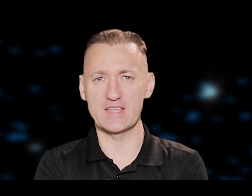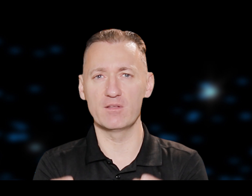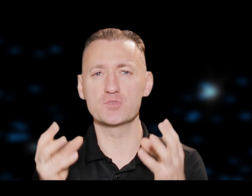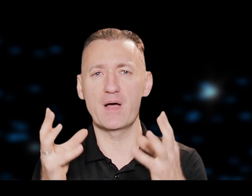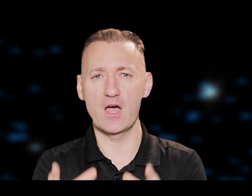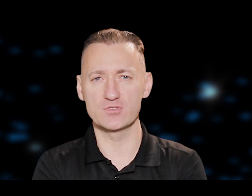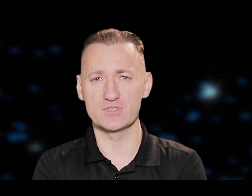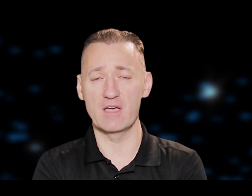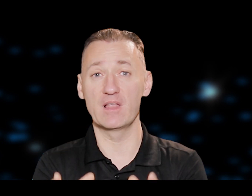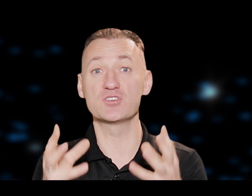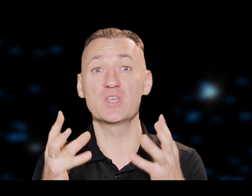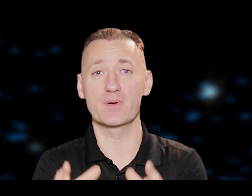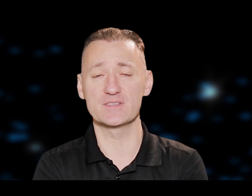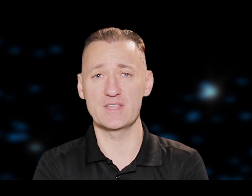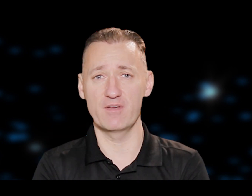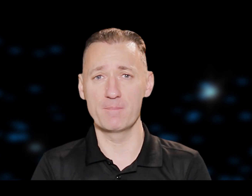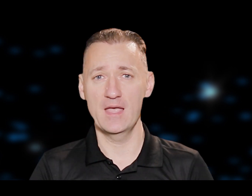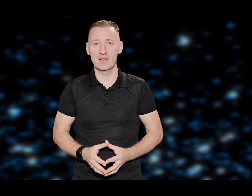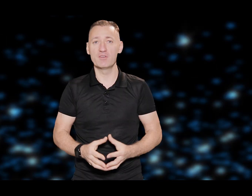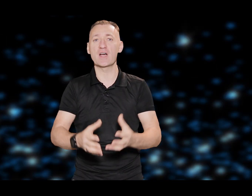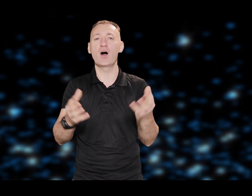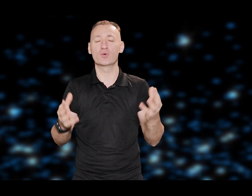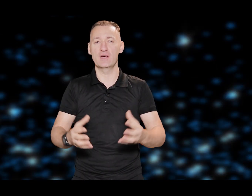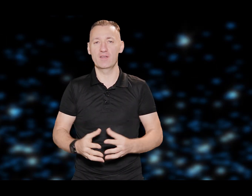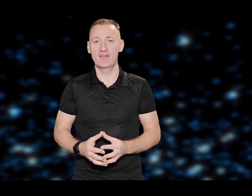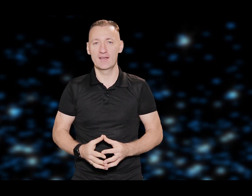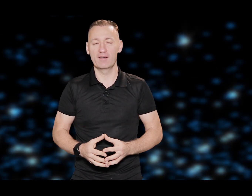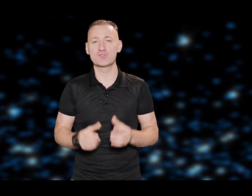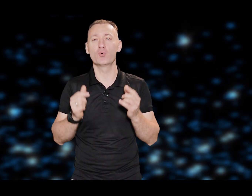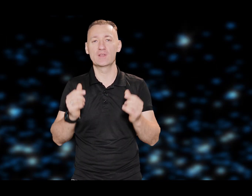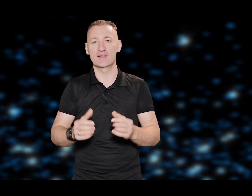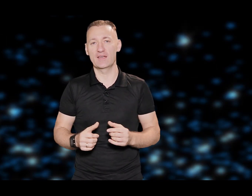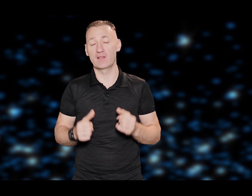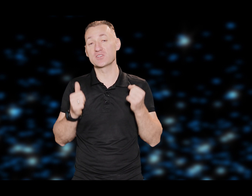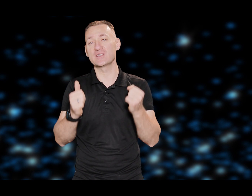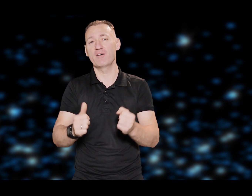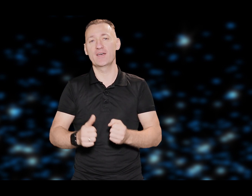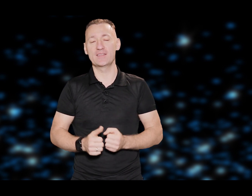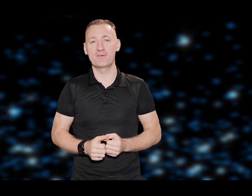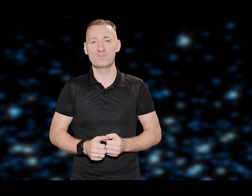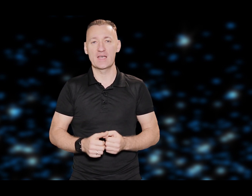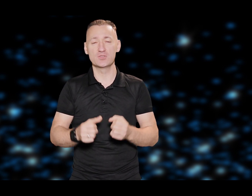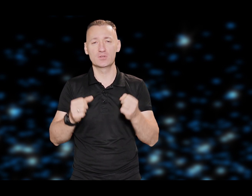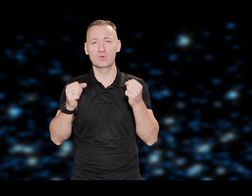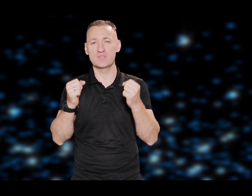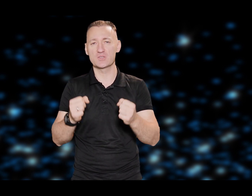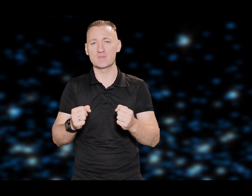tevi, lai viņš paļājus uz tevi, lai viņš stiprnas tevi, lai viņš aug tevi, lai viņš godā tevi, lai viņš slavē tevi. Es jūt lūdzu, Dievs man,